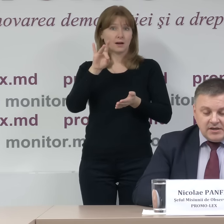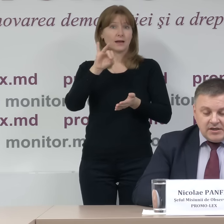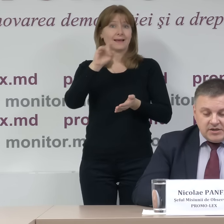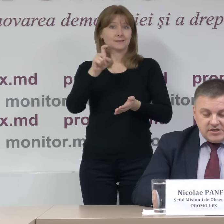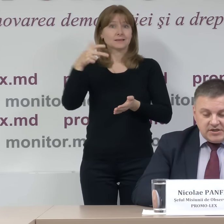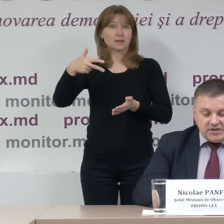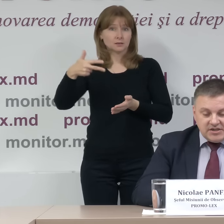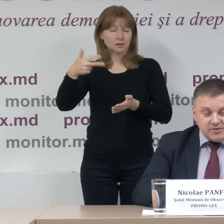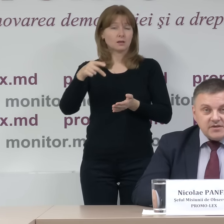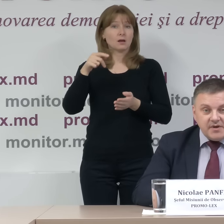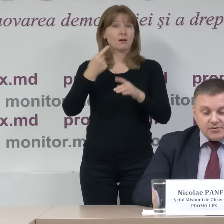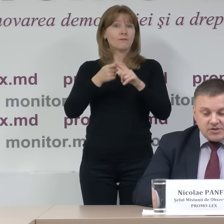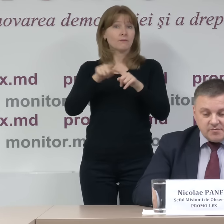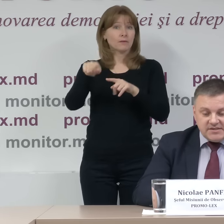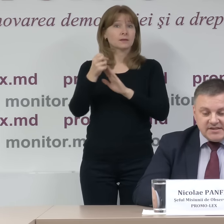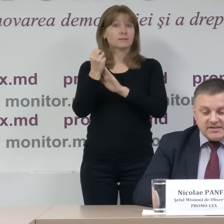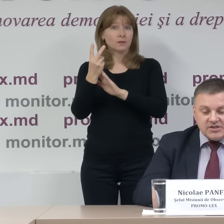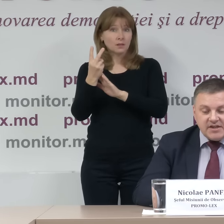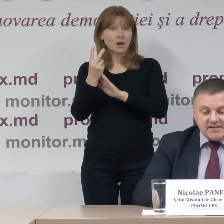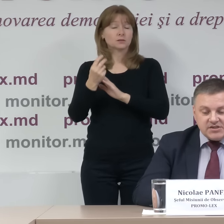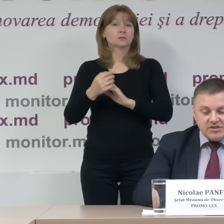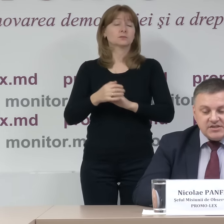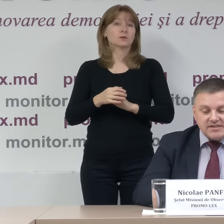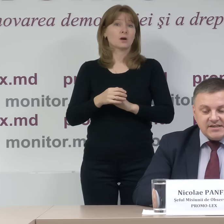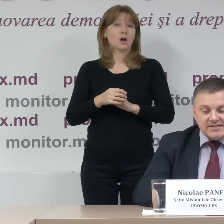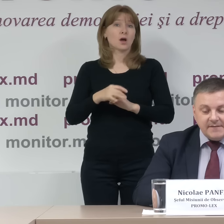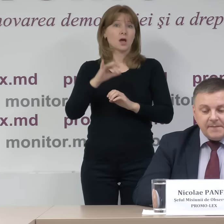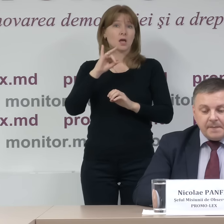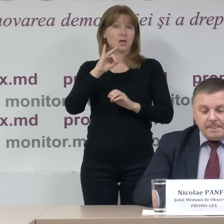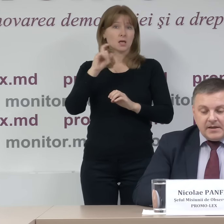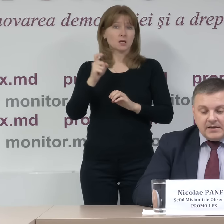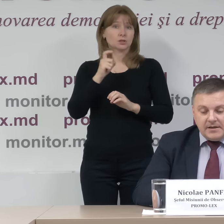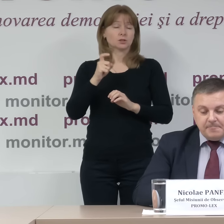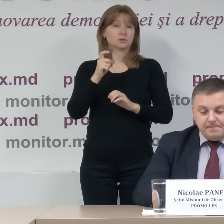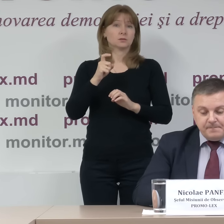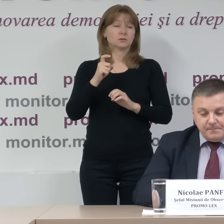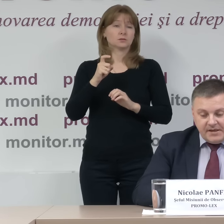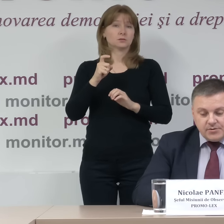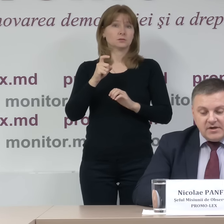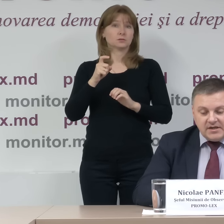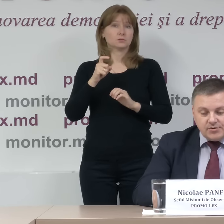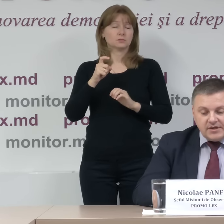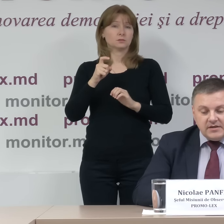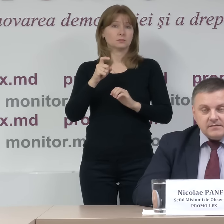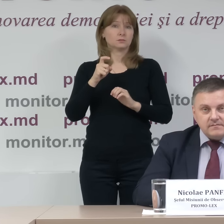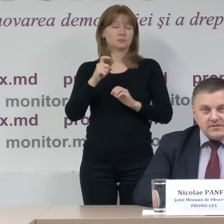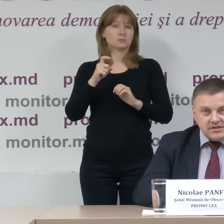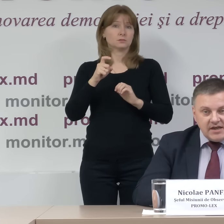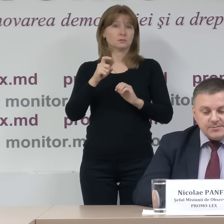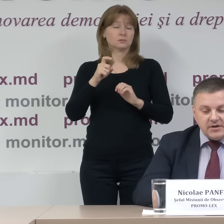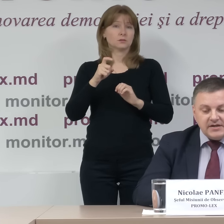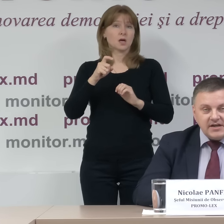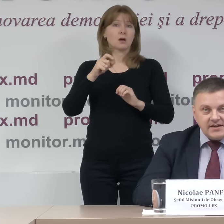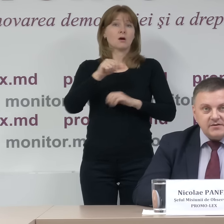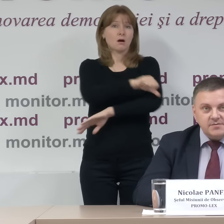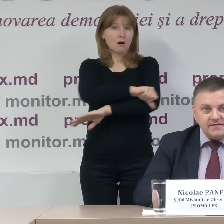și în cel puțin 48 de secții din 65 deschise pentru alegătorii din